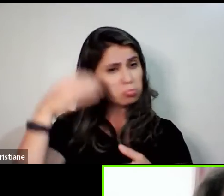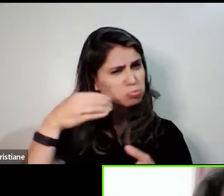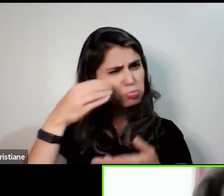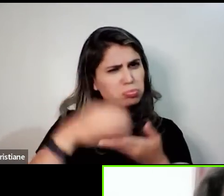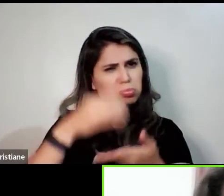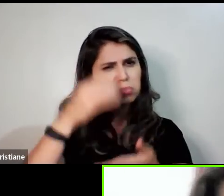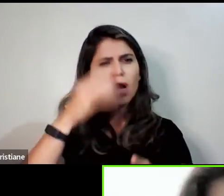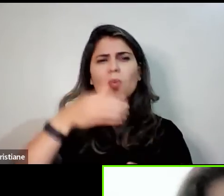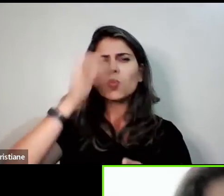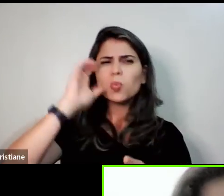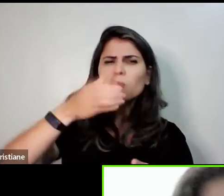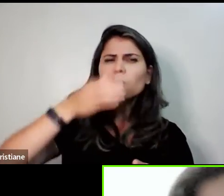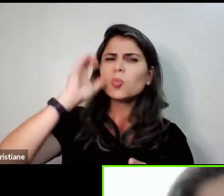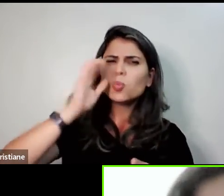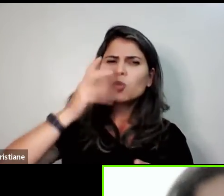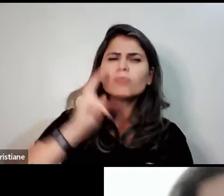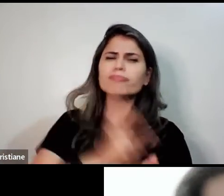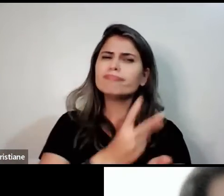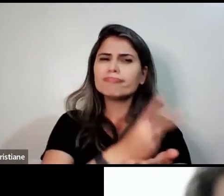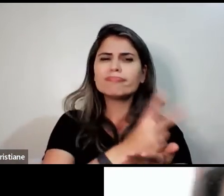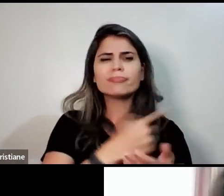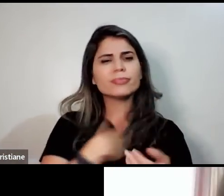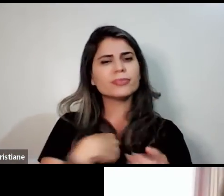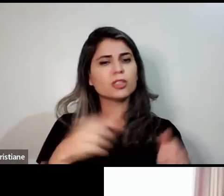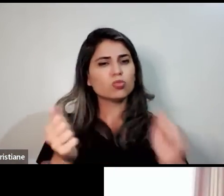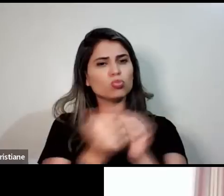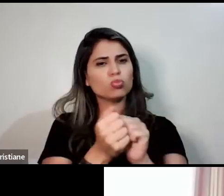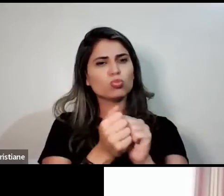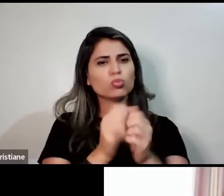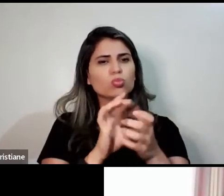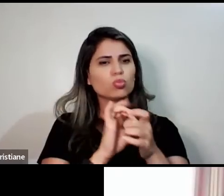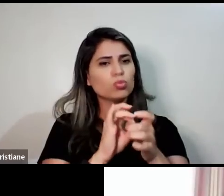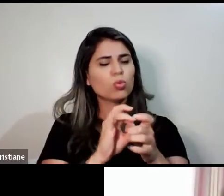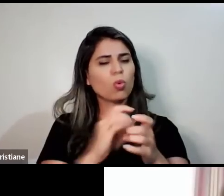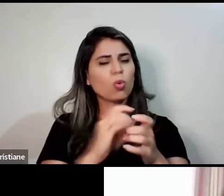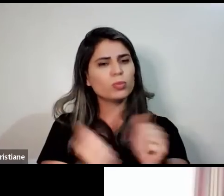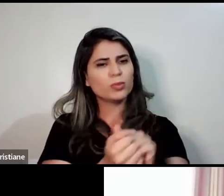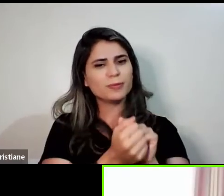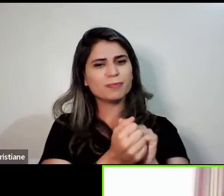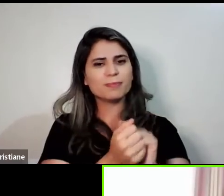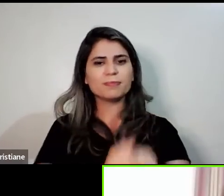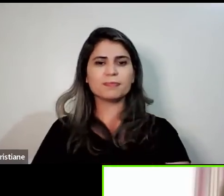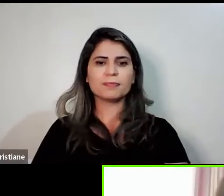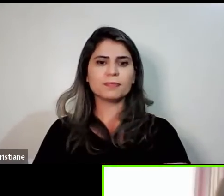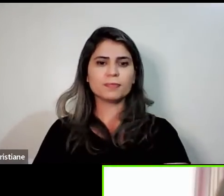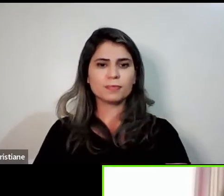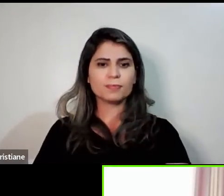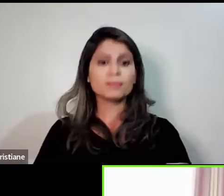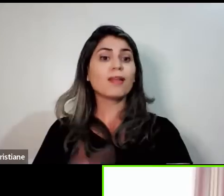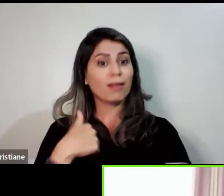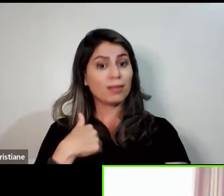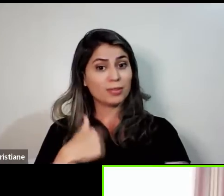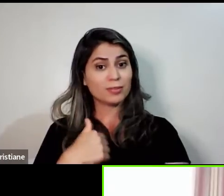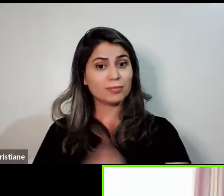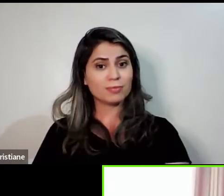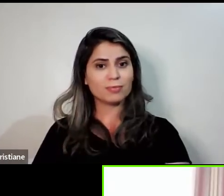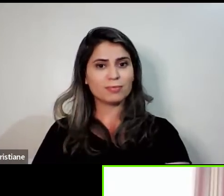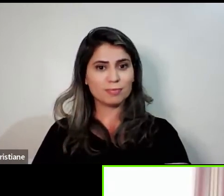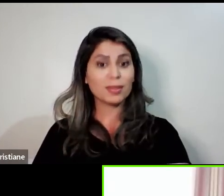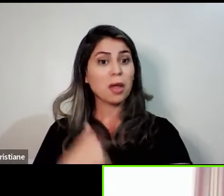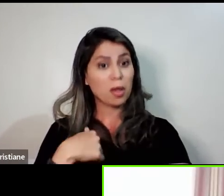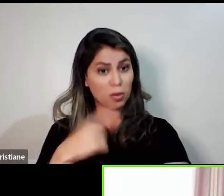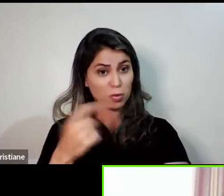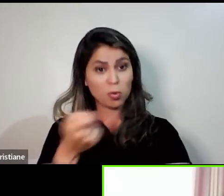tudo quanto é lugar que eu vou. Eu só tomo dessa água. Uma economia e antes você